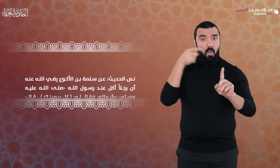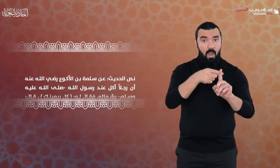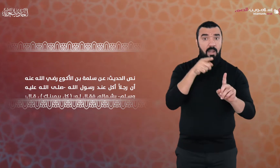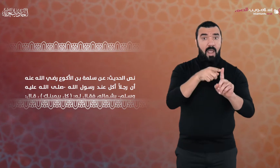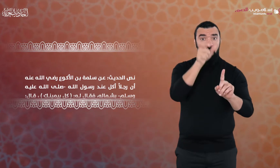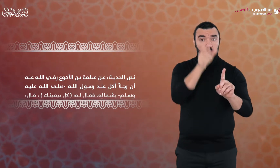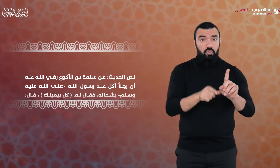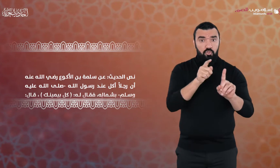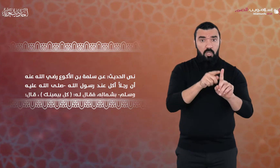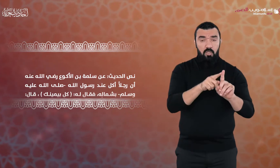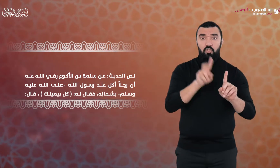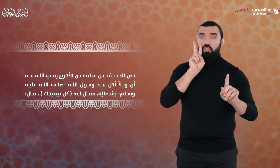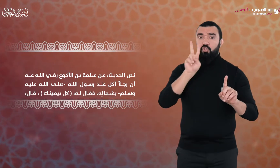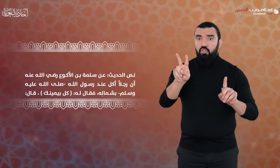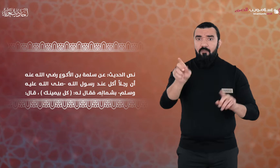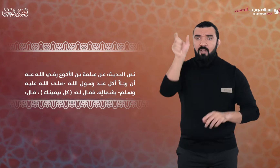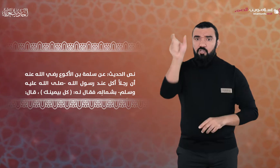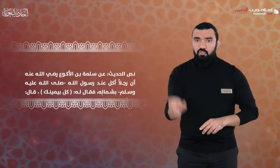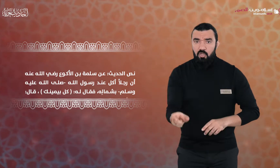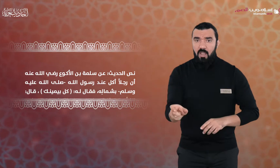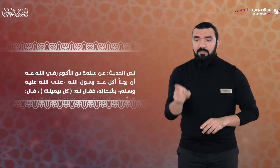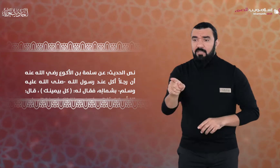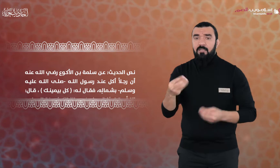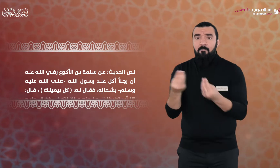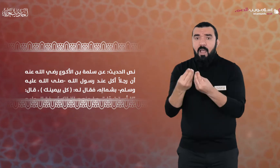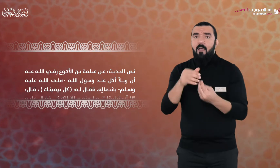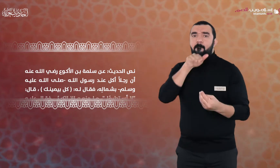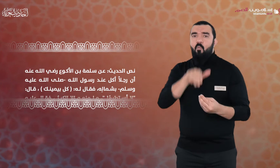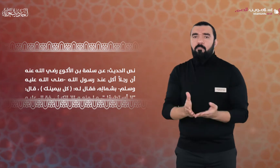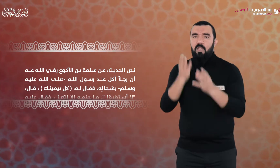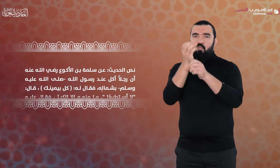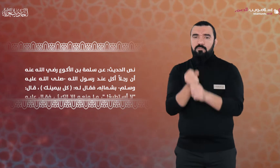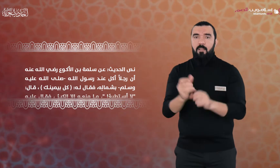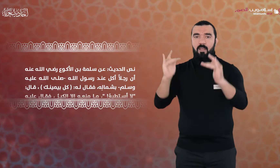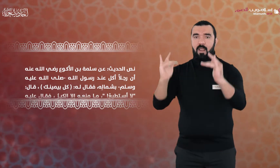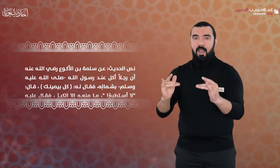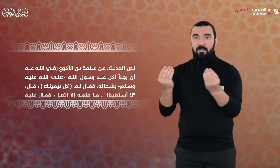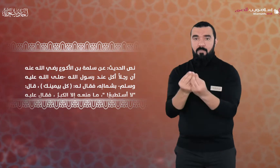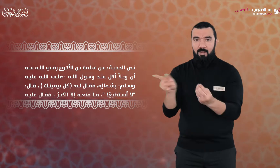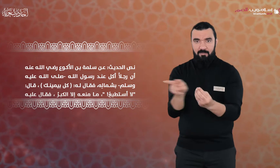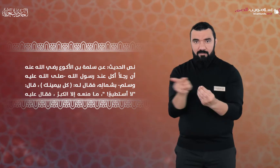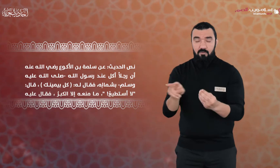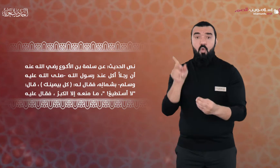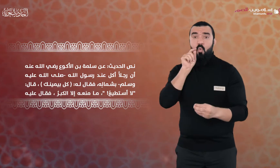اشتركوا أكل عند رسول الله صلى الله عليه وسلم بشماله